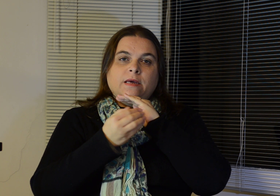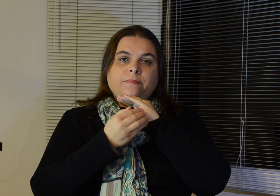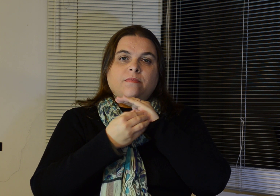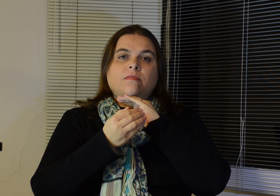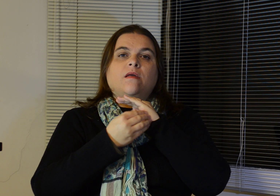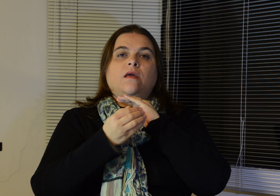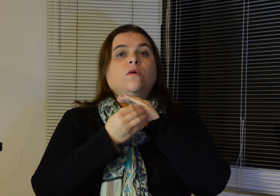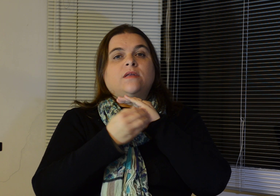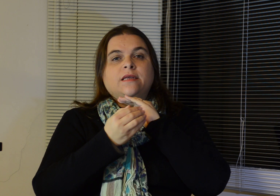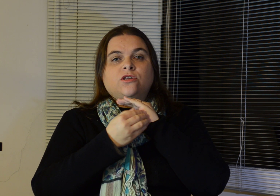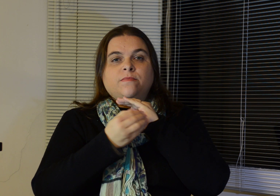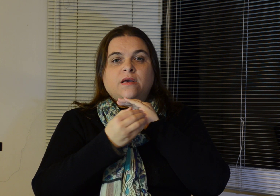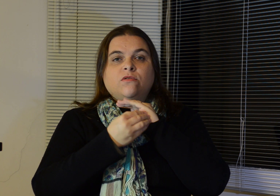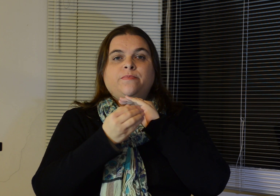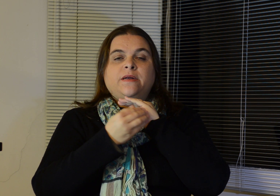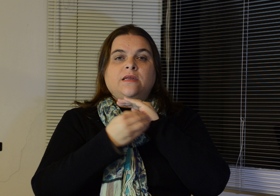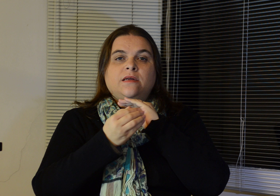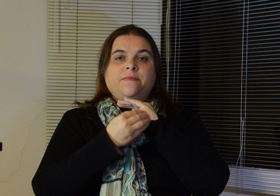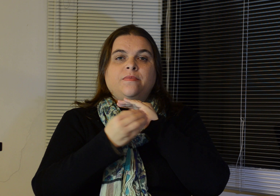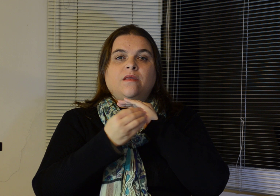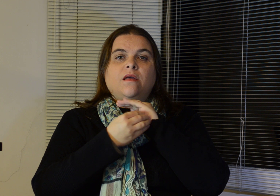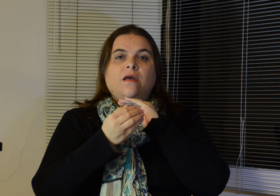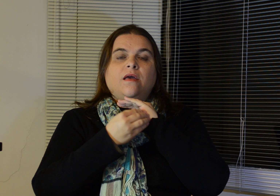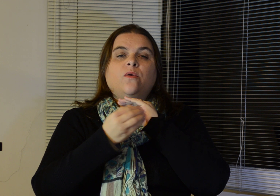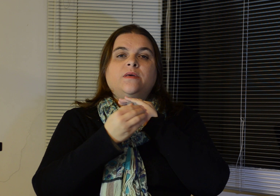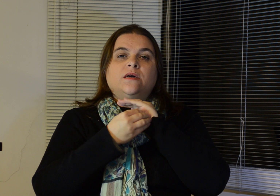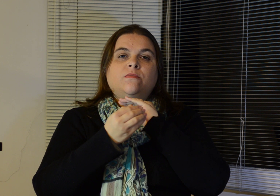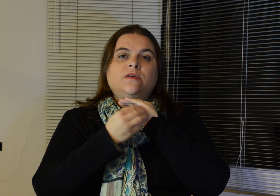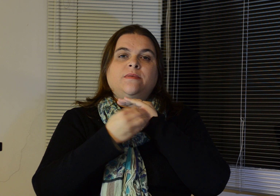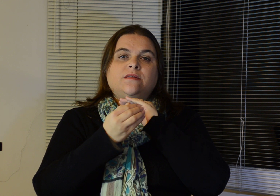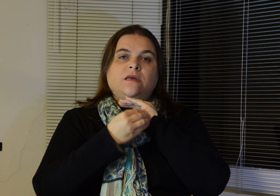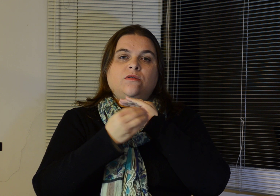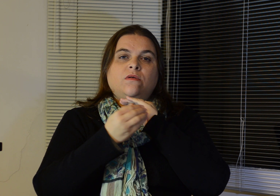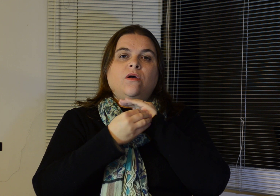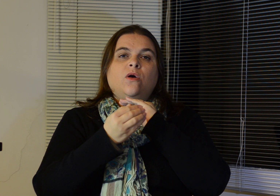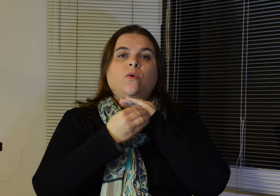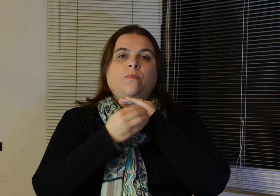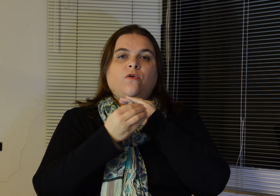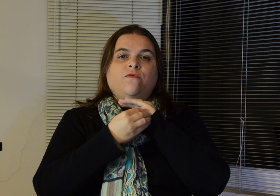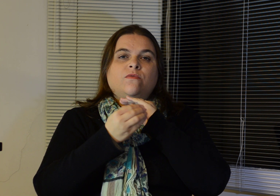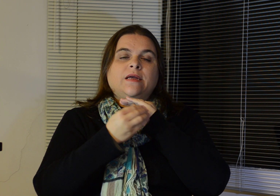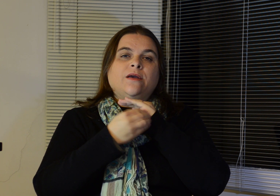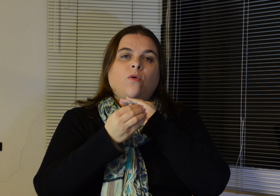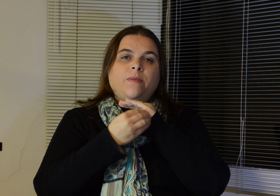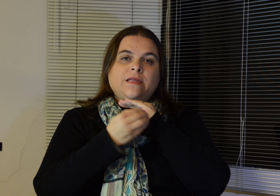eu tenha este medo de perder, eu me amo e me aceito profunda e completamente.